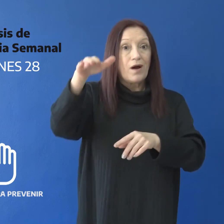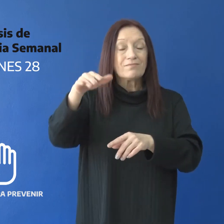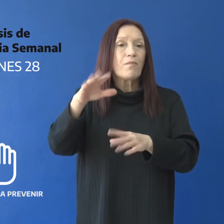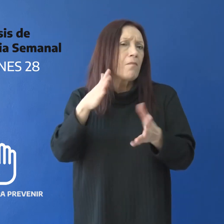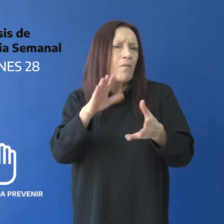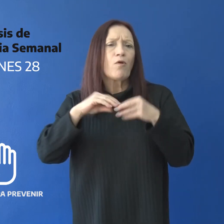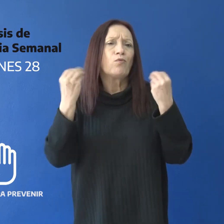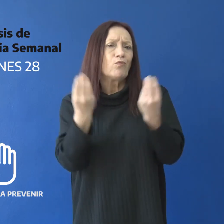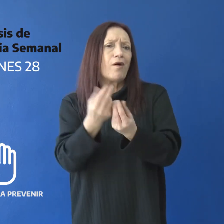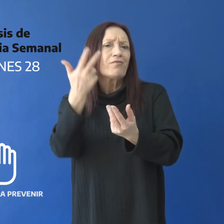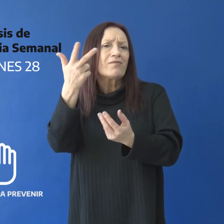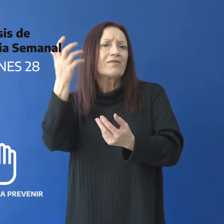es de 36 años